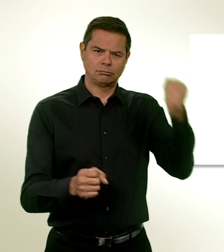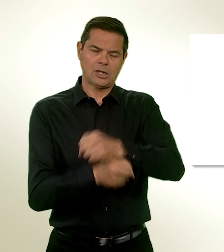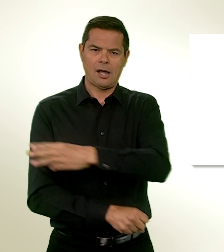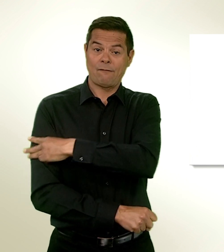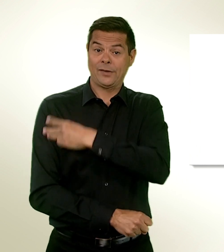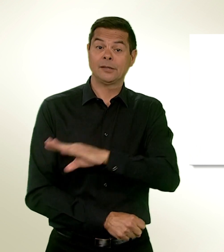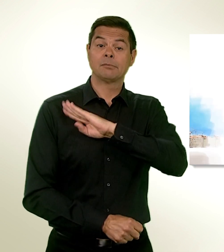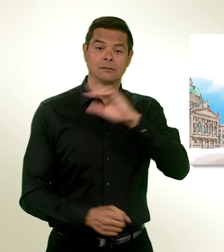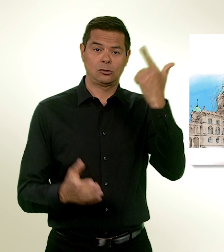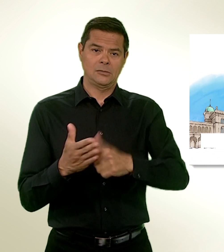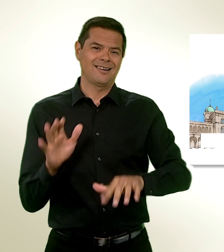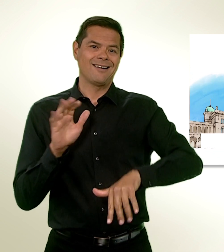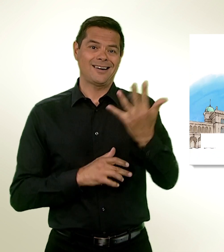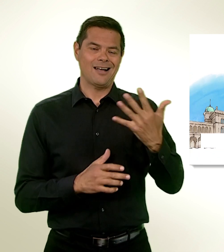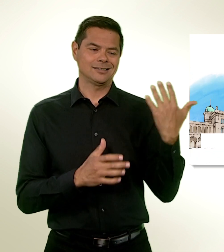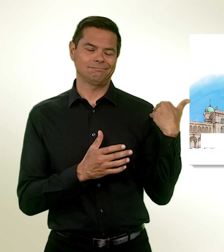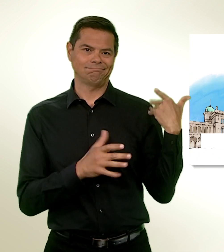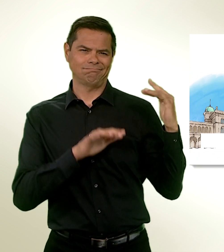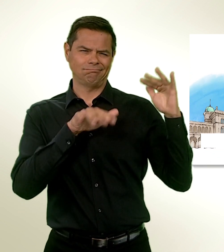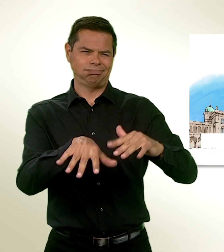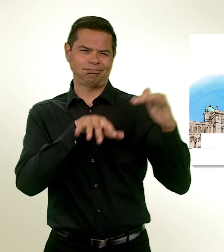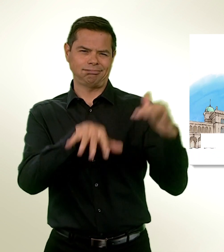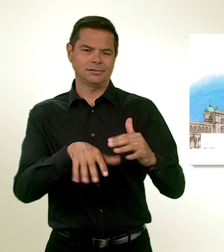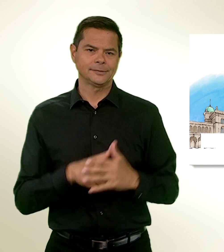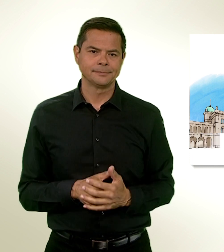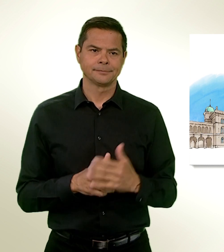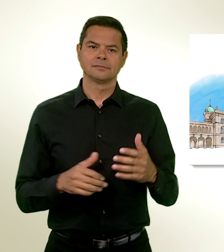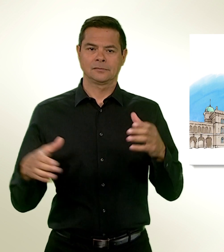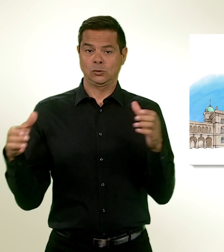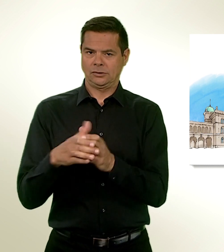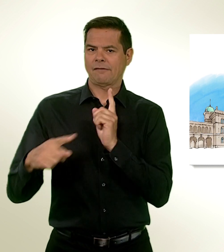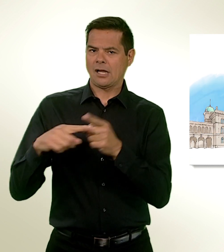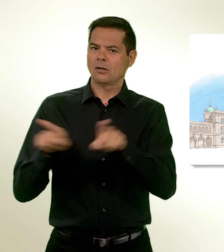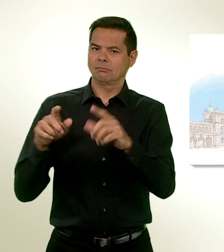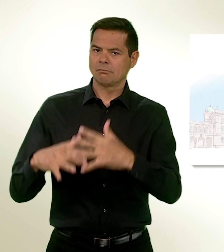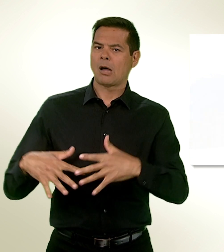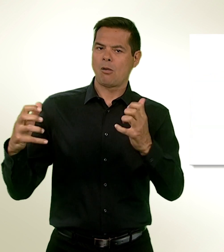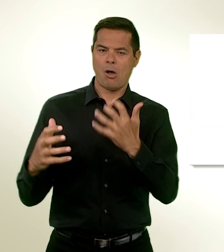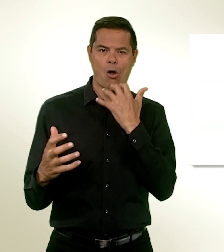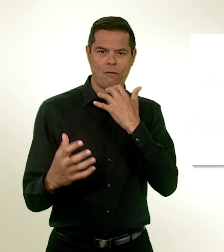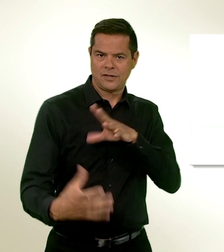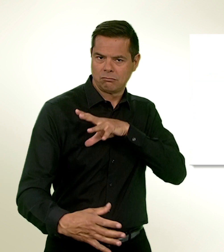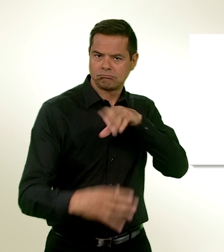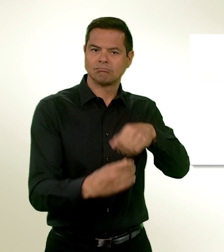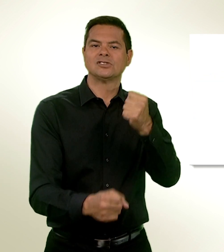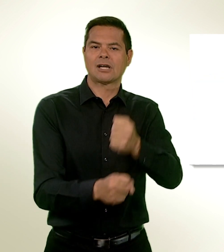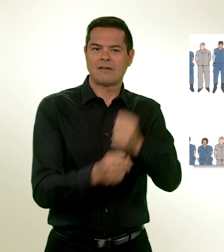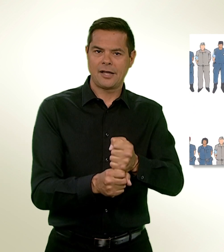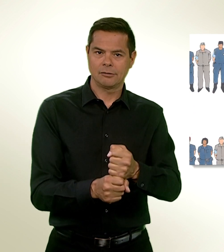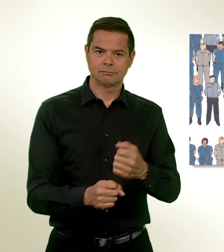Le Conseil fédéral et le Parlement veulent que la Suisse participe à ces travaux. Il est prévu que Frontex dispose d'une réserve